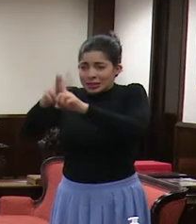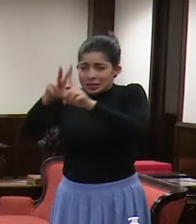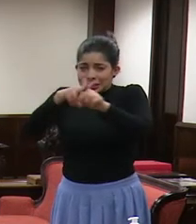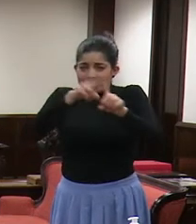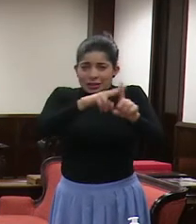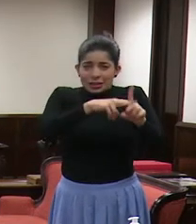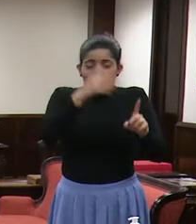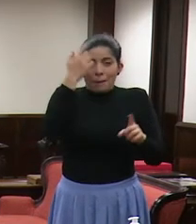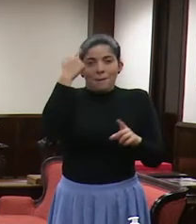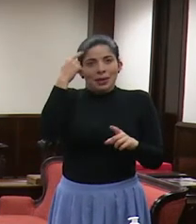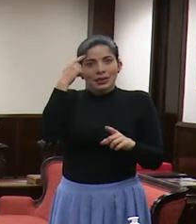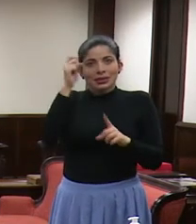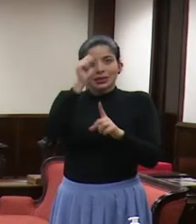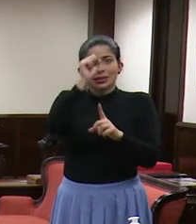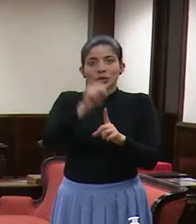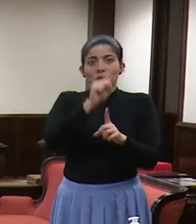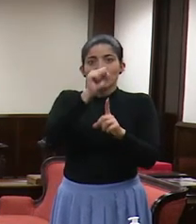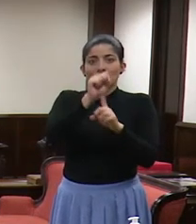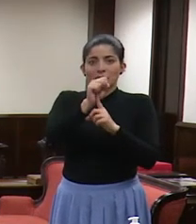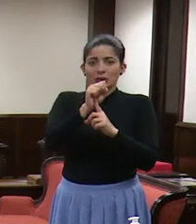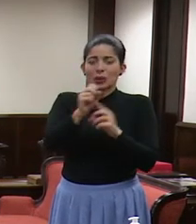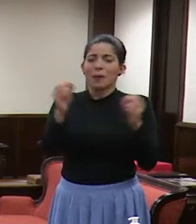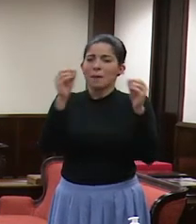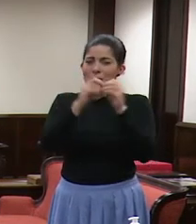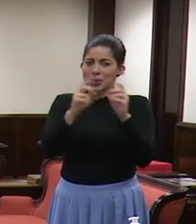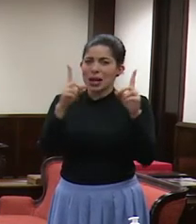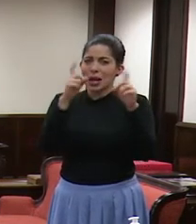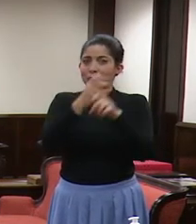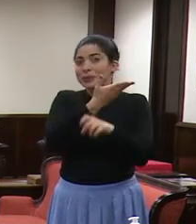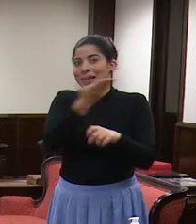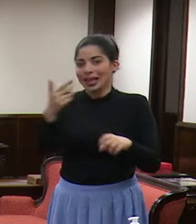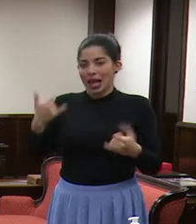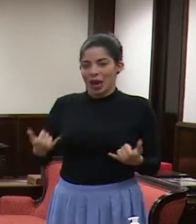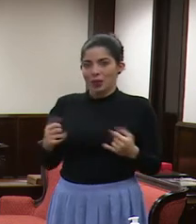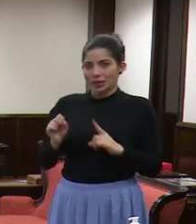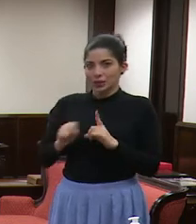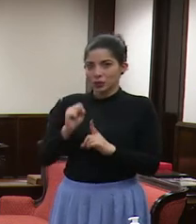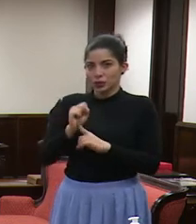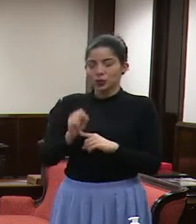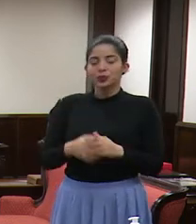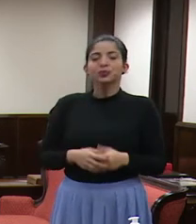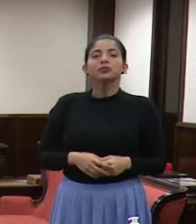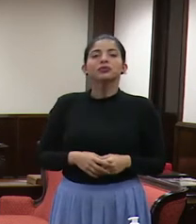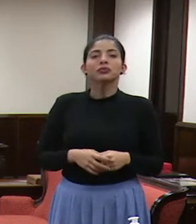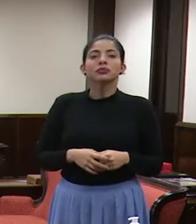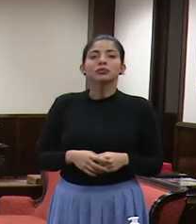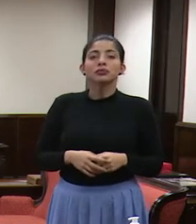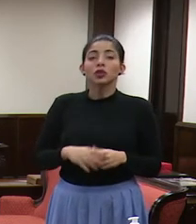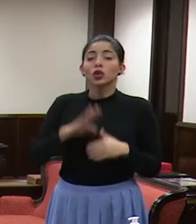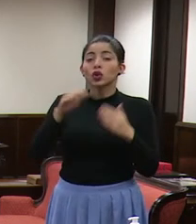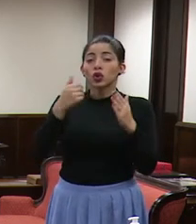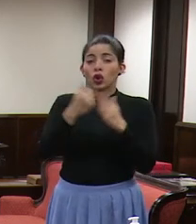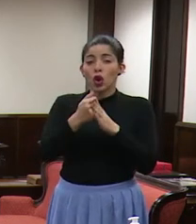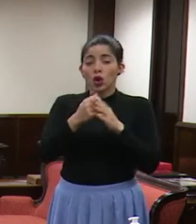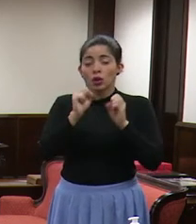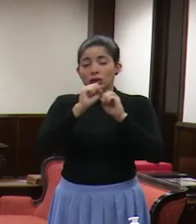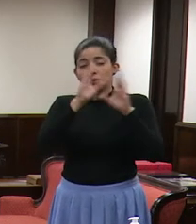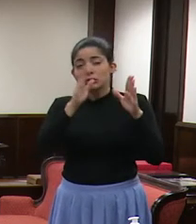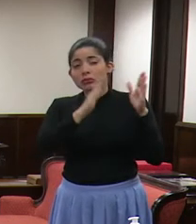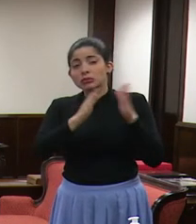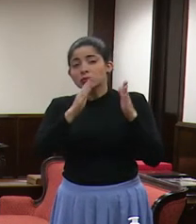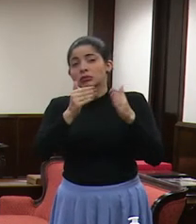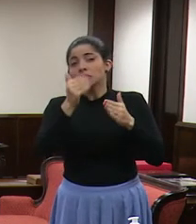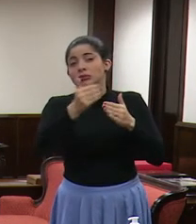en un escenario bastante mucho más complejo que este, ¿verdad? Incluso en todas las proyecciones que hemos hecho,